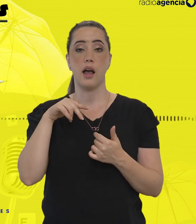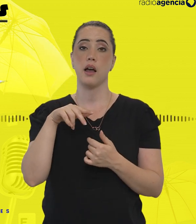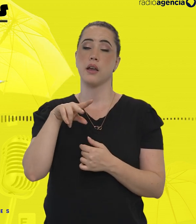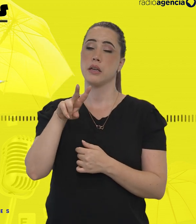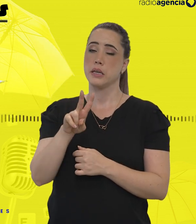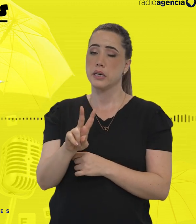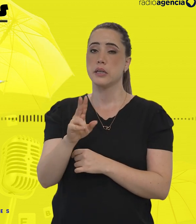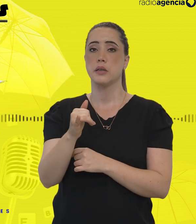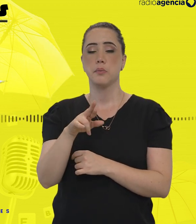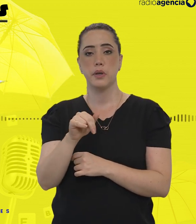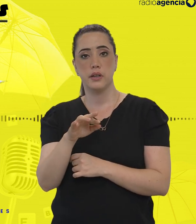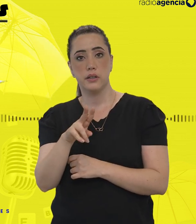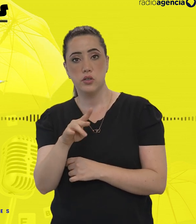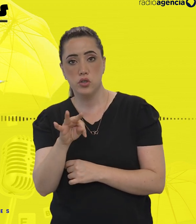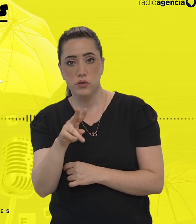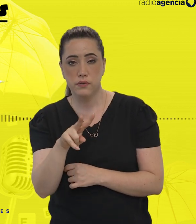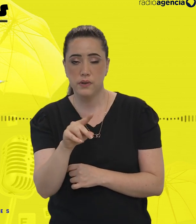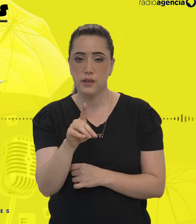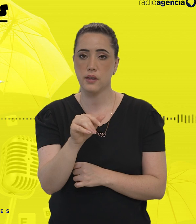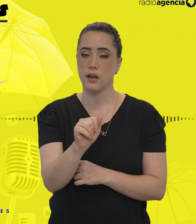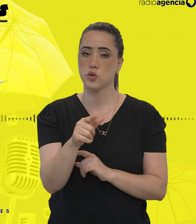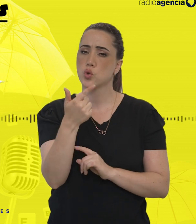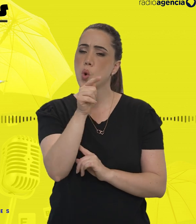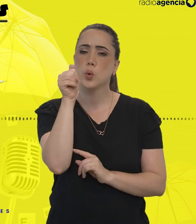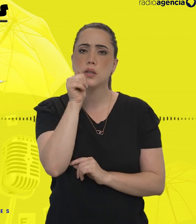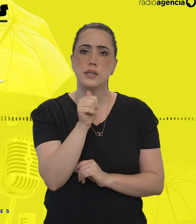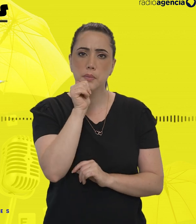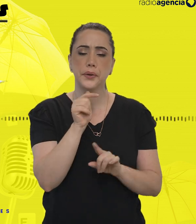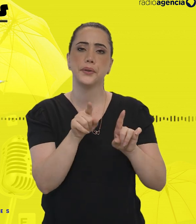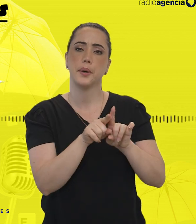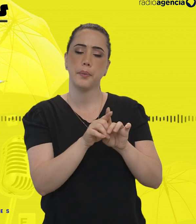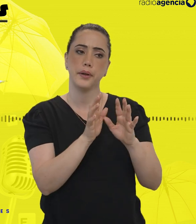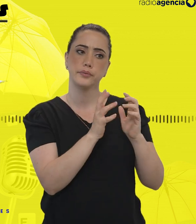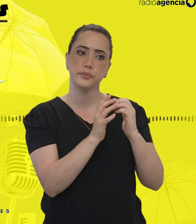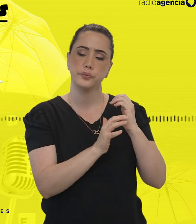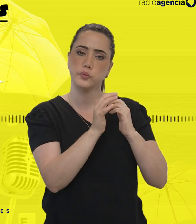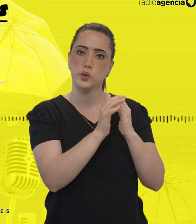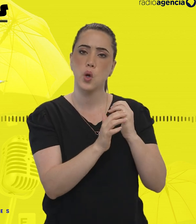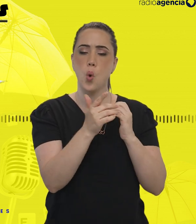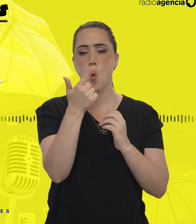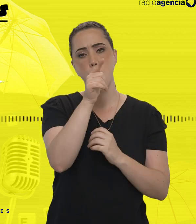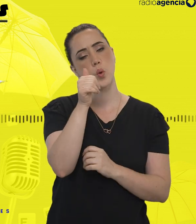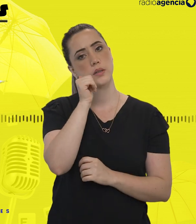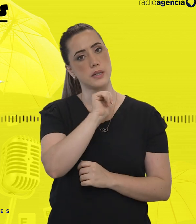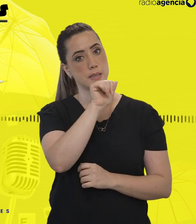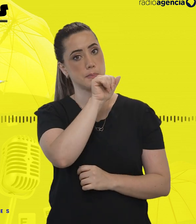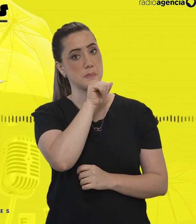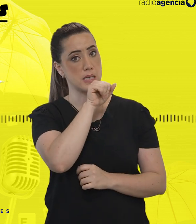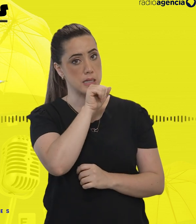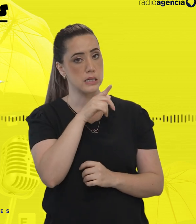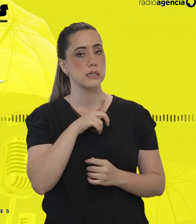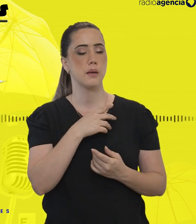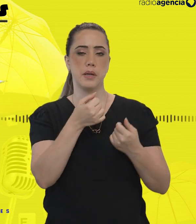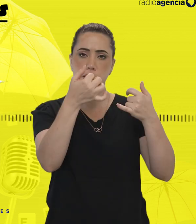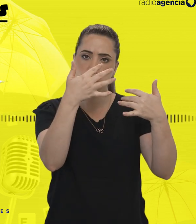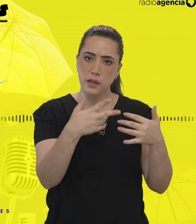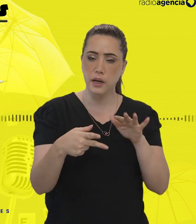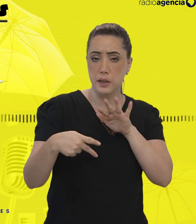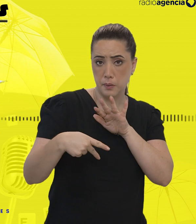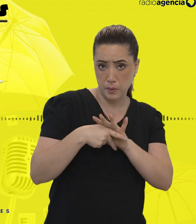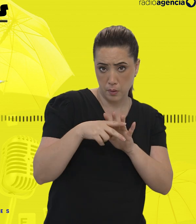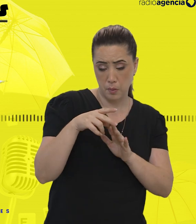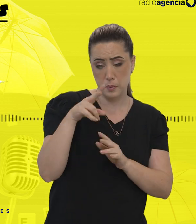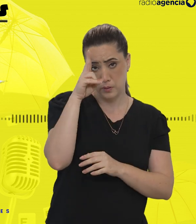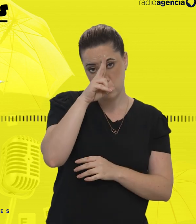neurocognitivo. E outras mães neurodivergentes, a Ana Rosa, a Thaís Golo e a Jéssica Borges, que estão dentro do